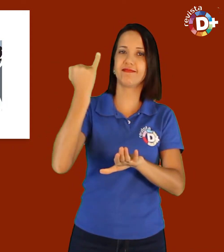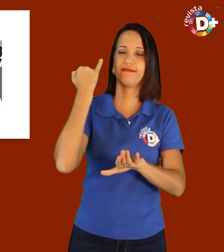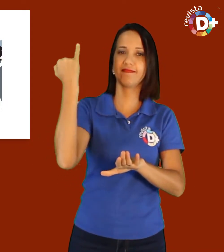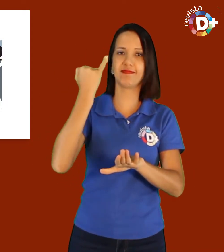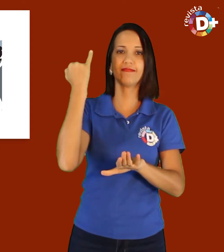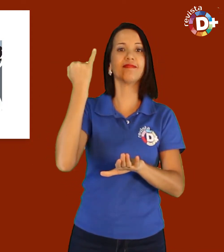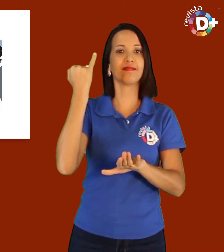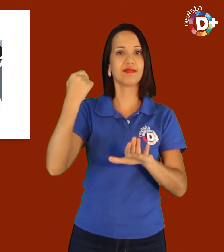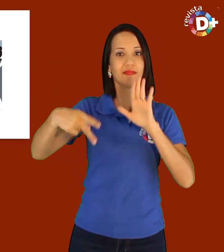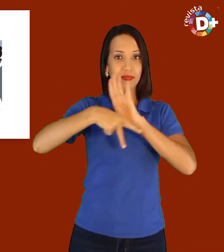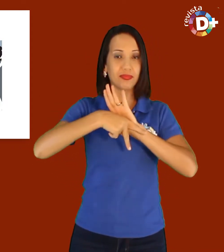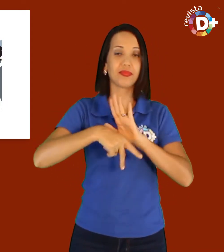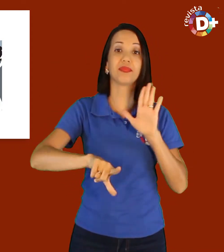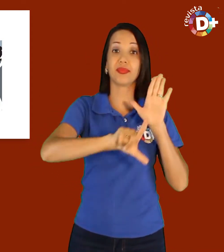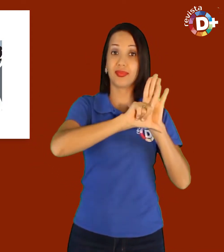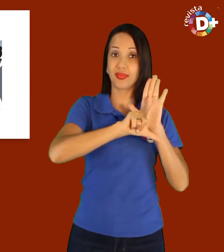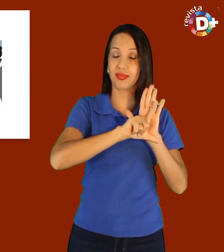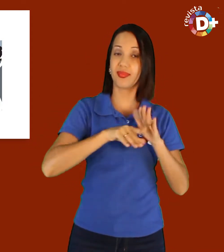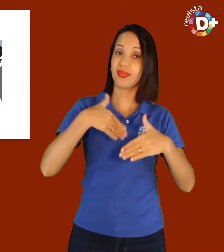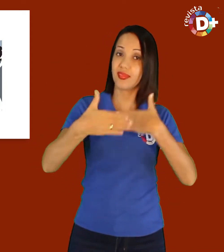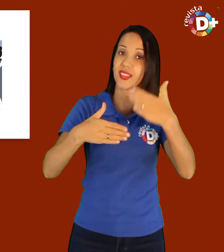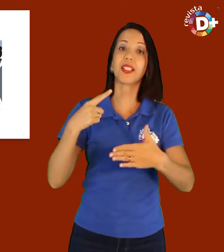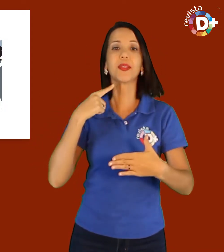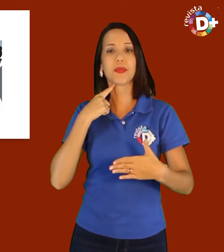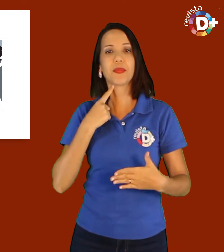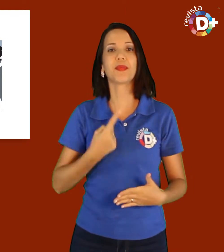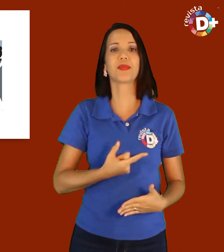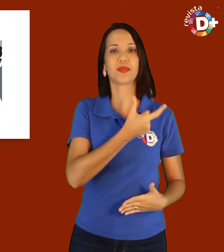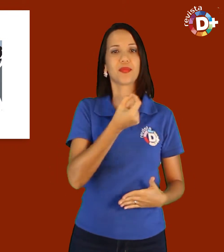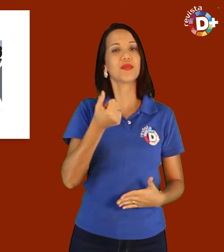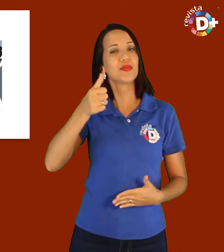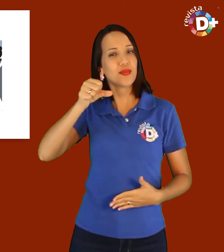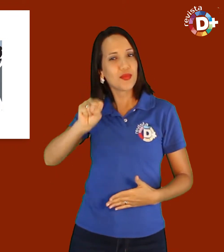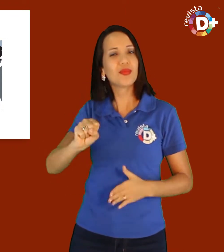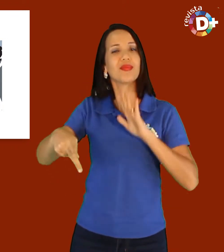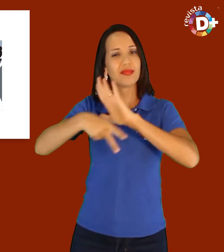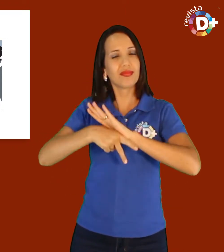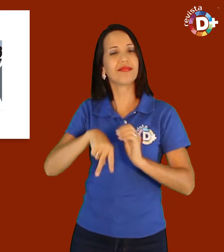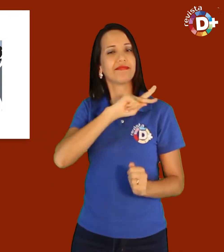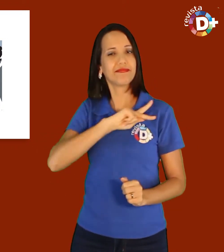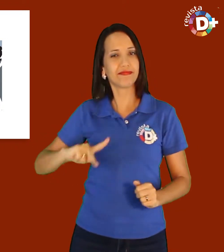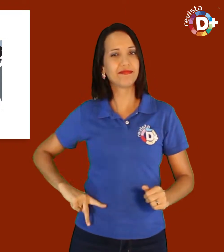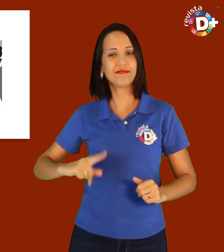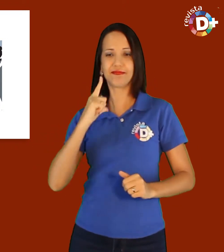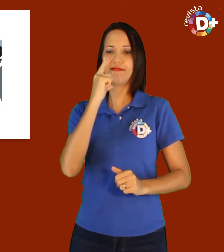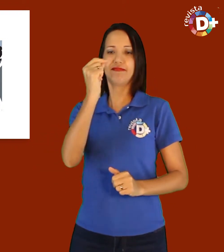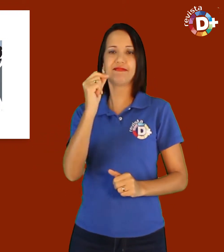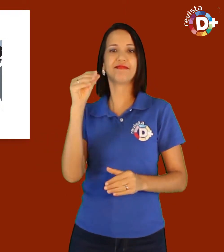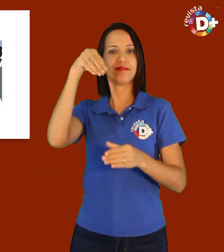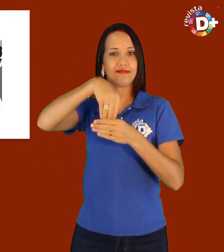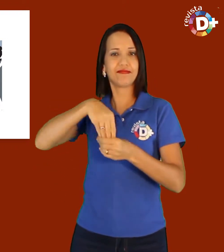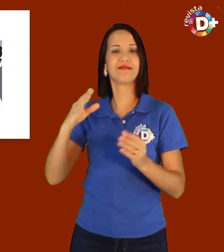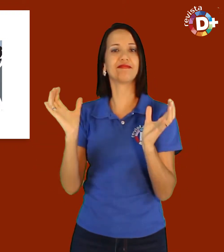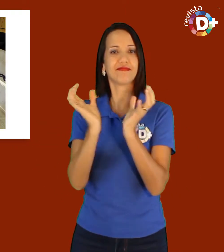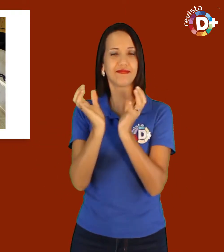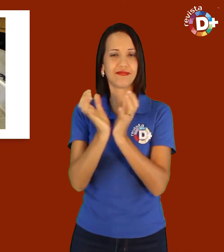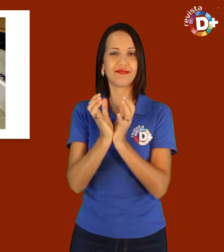importante do Legislativo. Recentemente, em maio de 2018, voltei a ser eleita presidente da comissão.